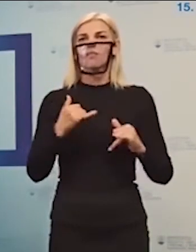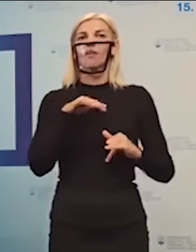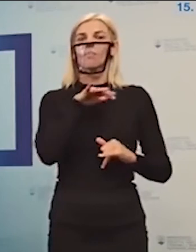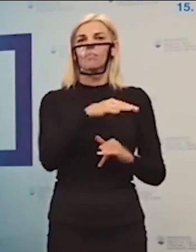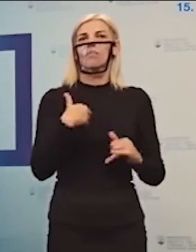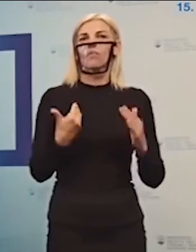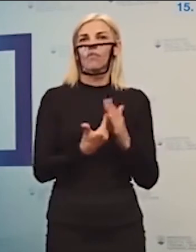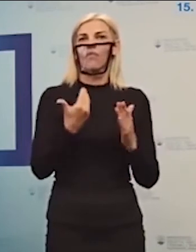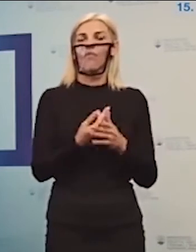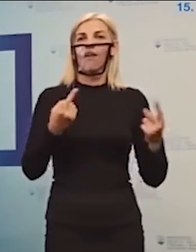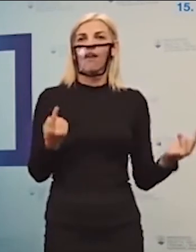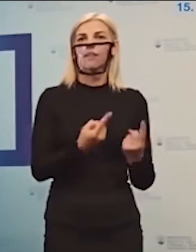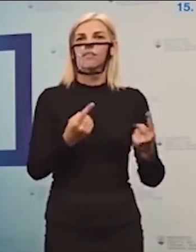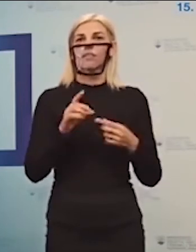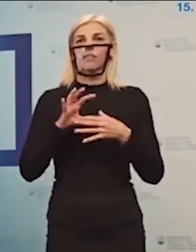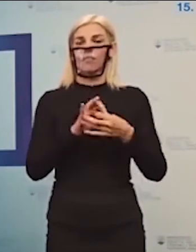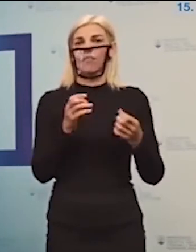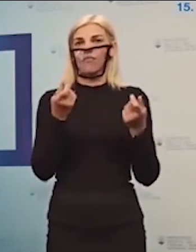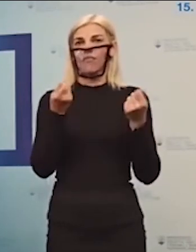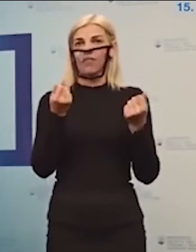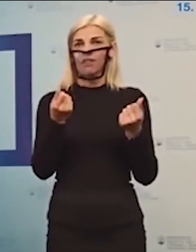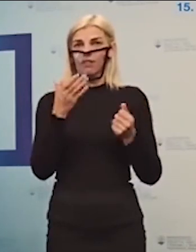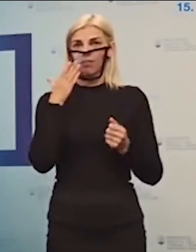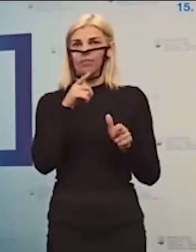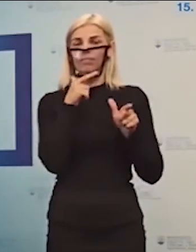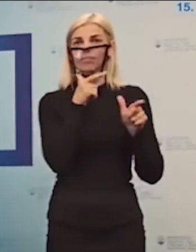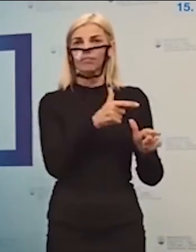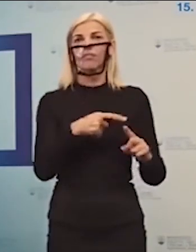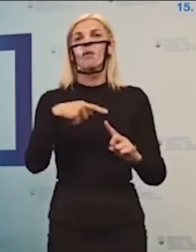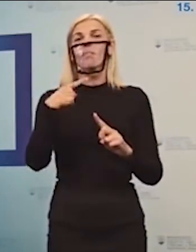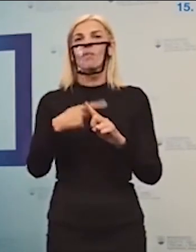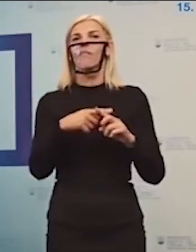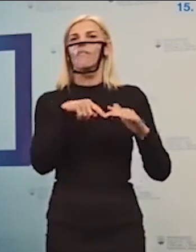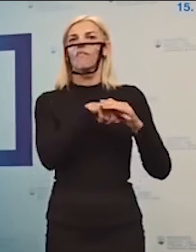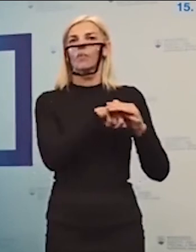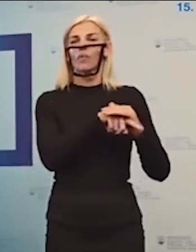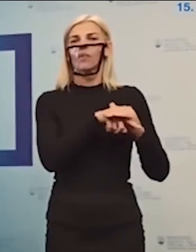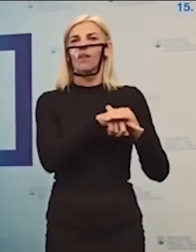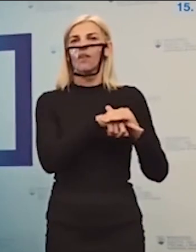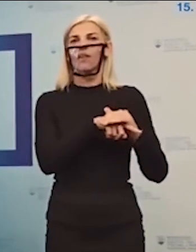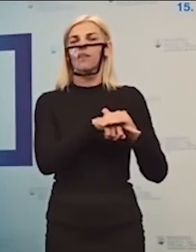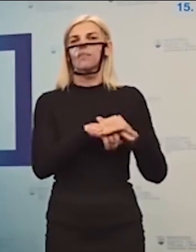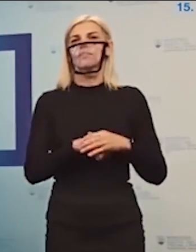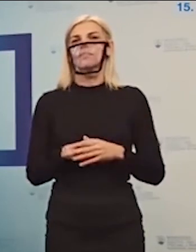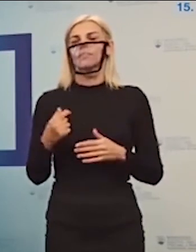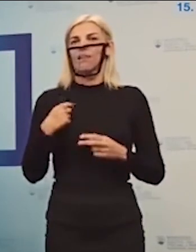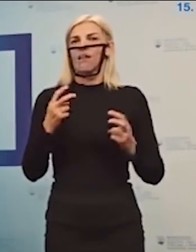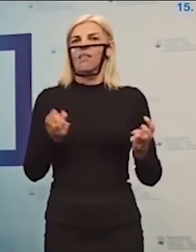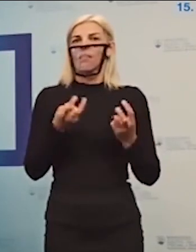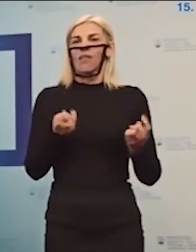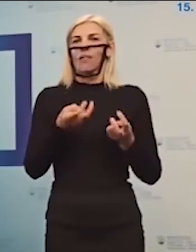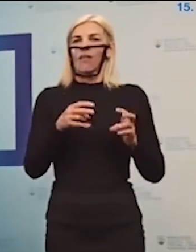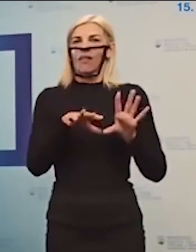aktivity, či už z finančných prostriedkov, ktoré nás čakajú, ale aj z tých vnútorných, ktoré sa snažíme nájsť stále ešte v